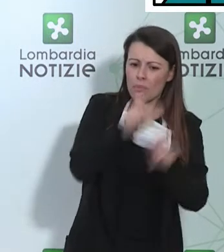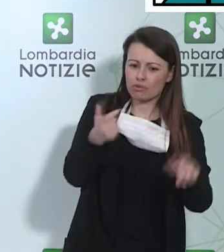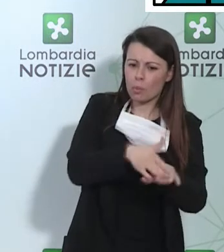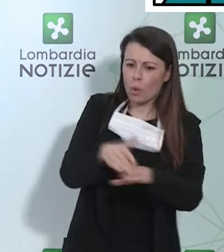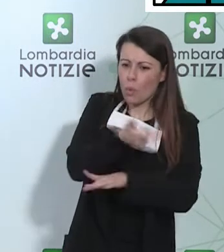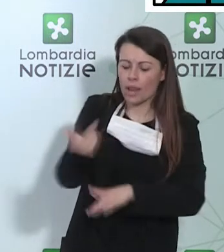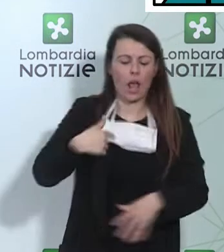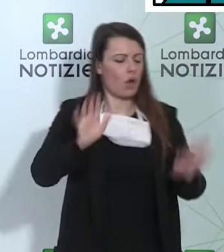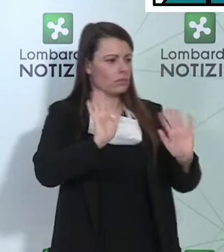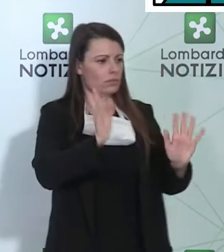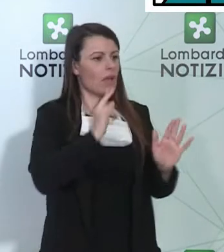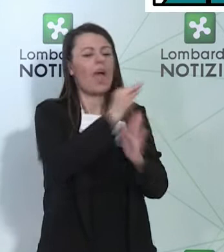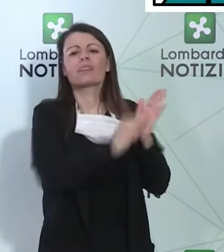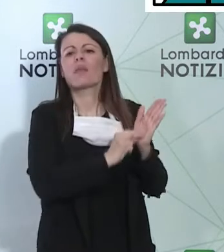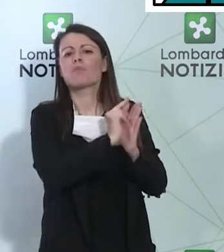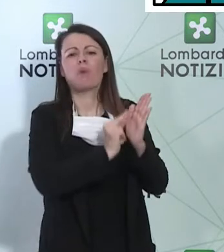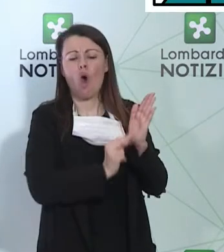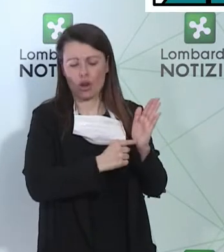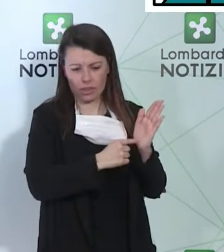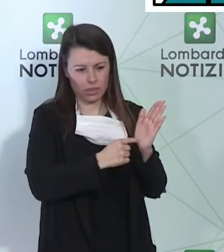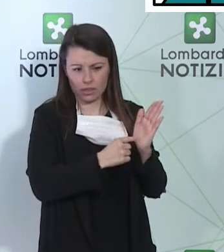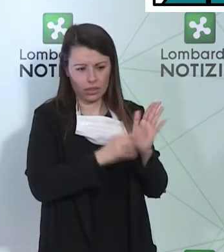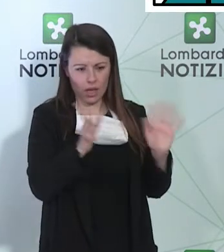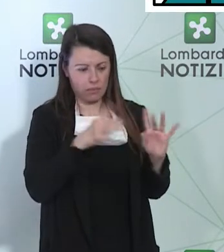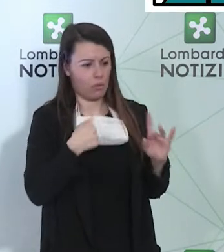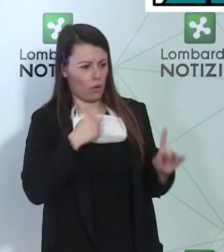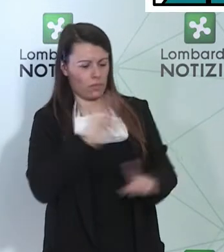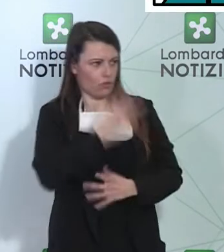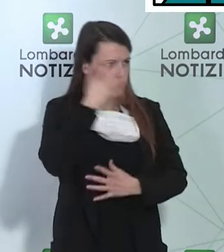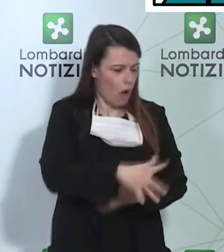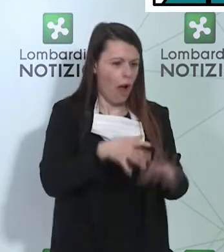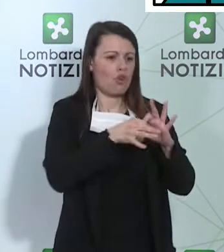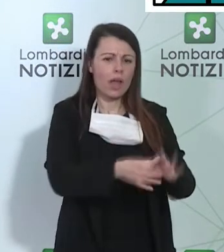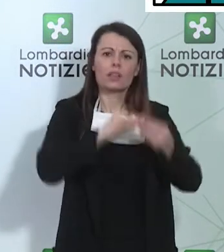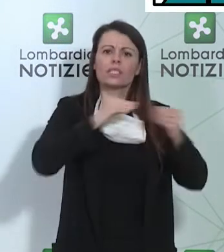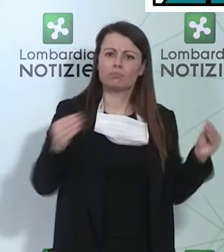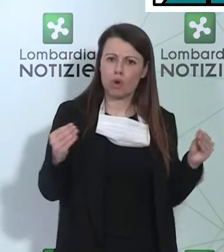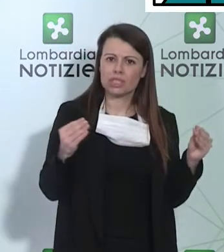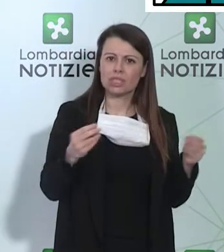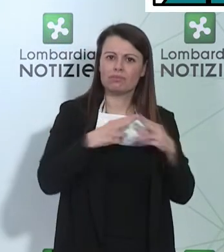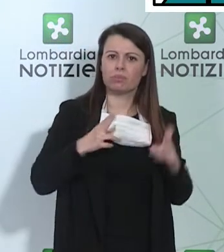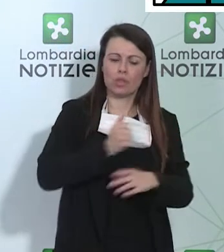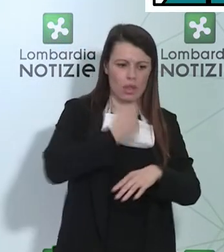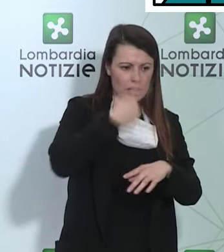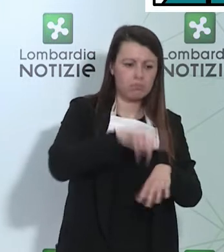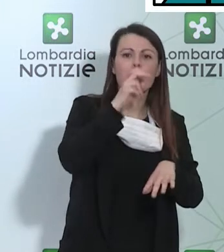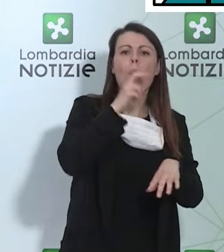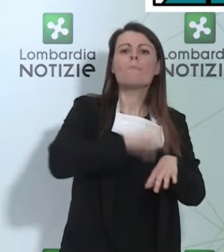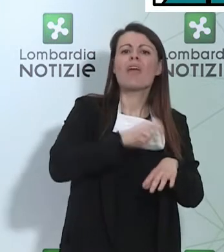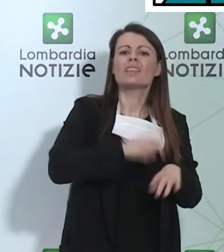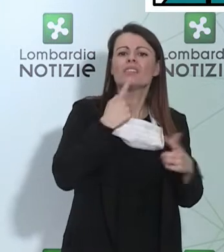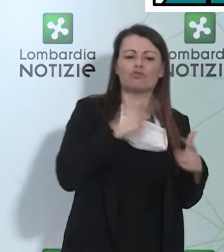rispetto alla fornitura di presidi medici, rispetto alla